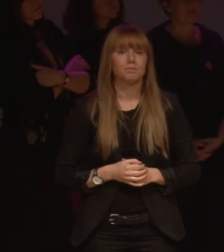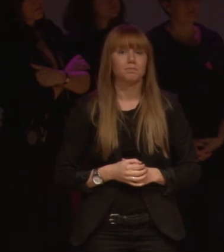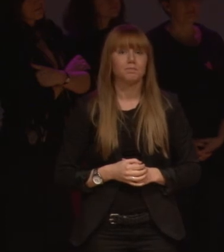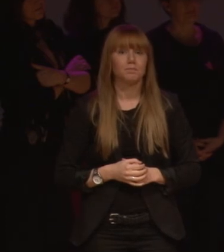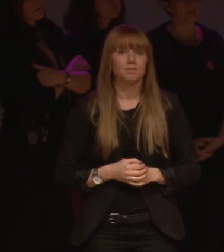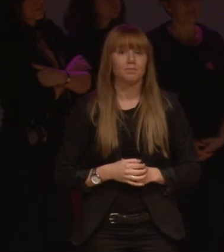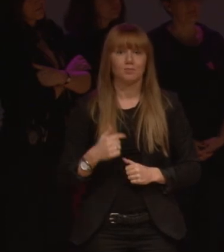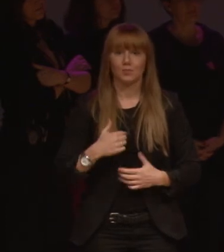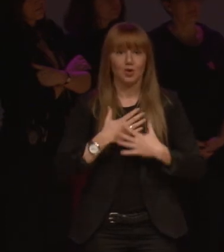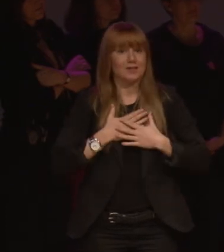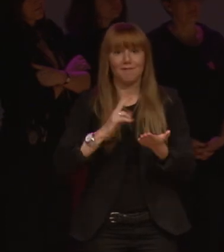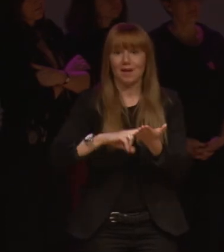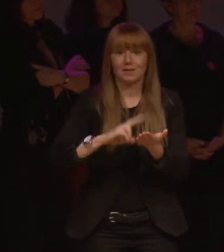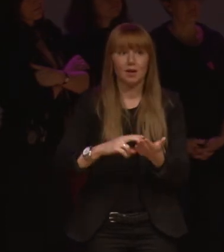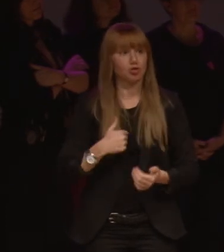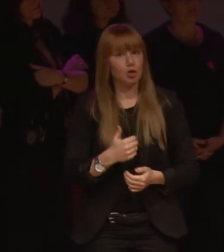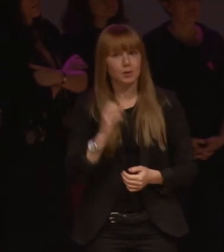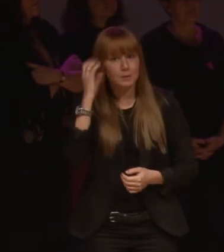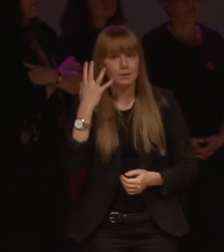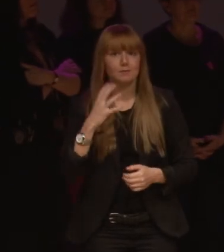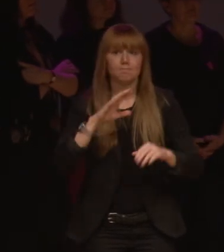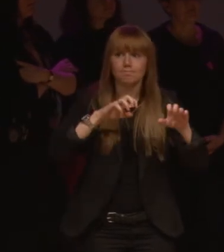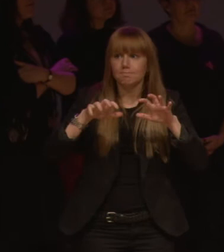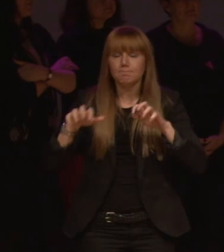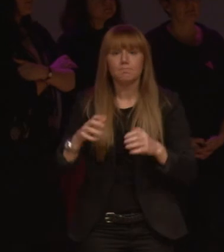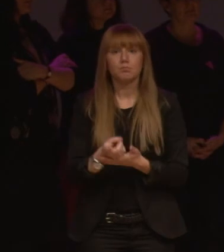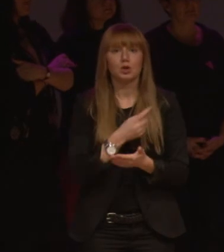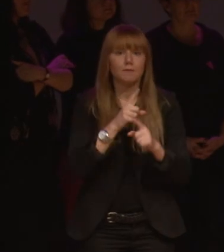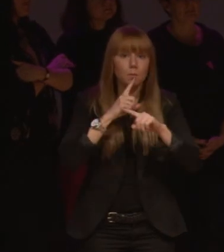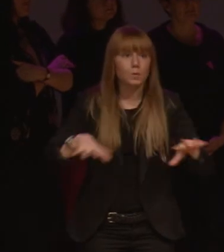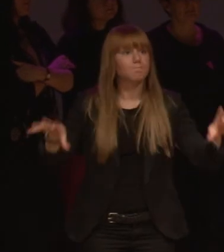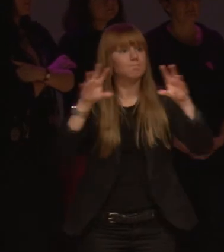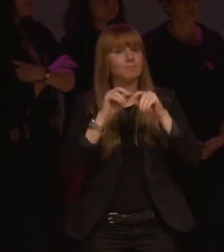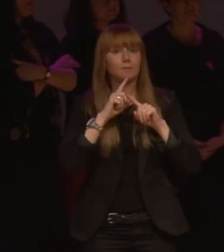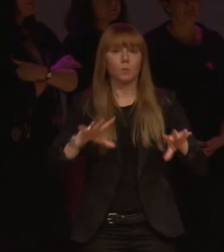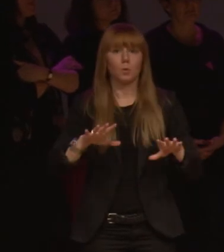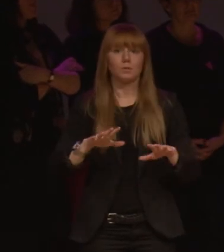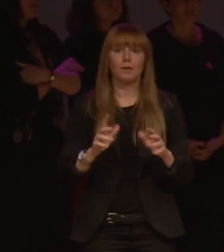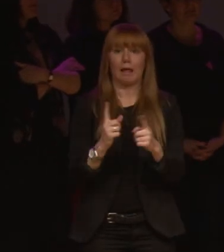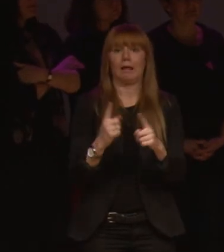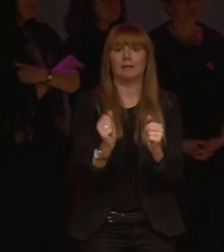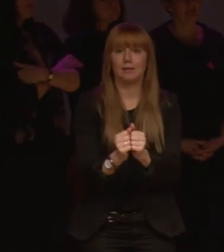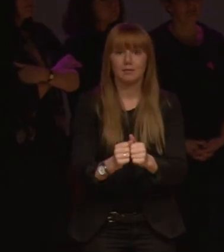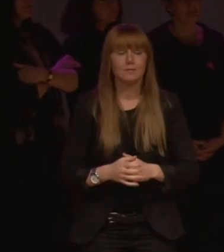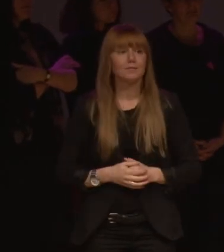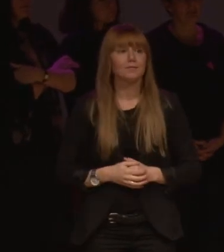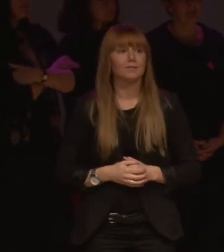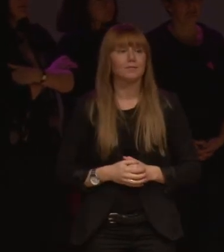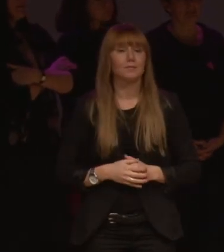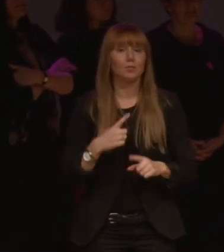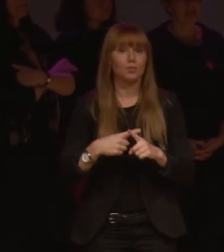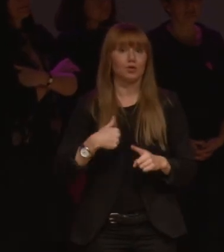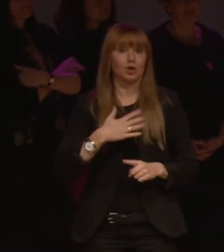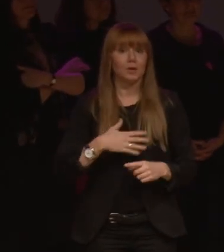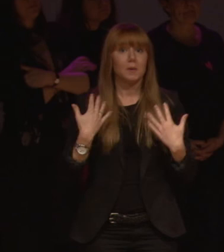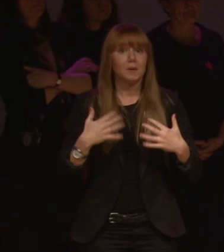Jag älskar fakta och jag är bra på att ta in mycket information och sammanfatta det på ett enkelt sätt. Dessutom så tycker jag det är